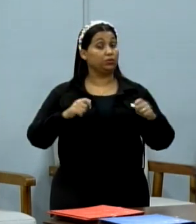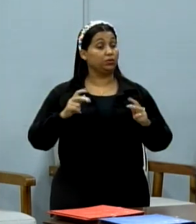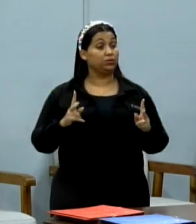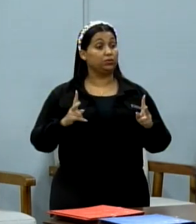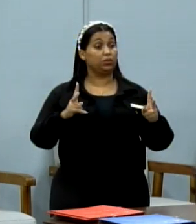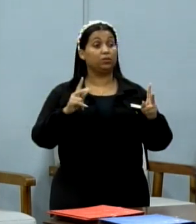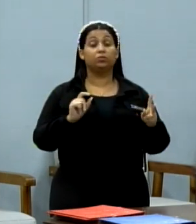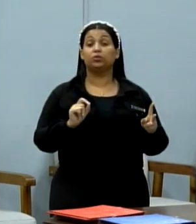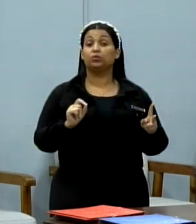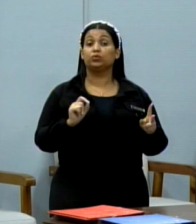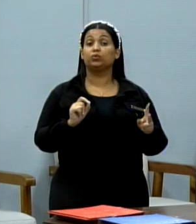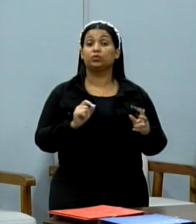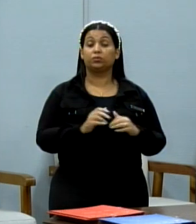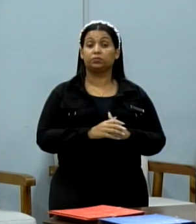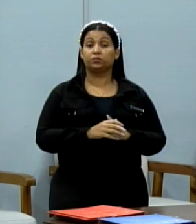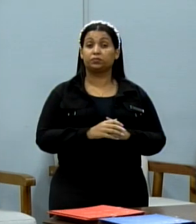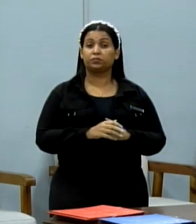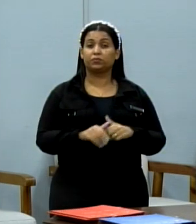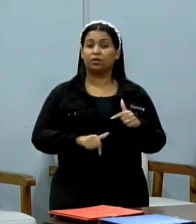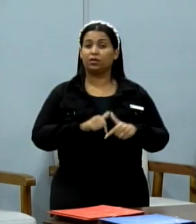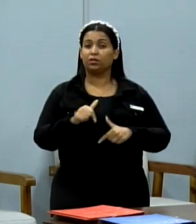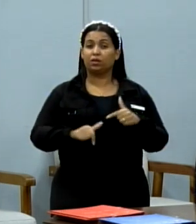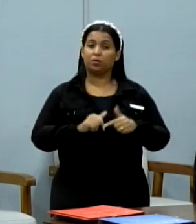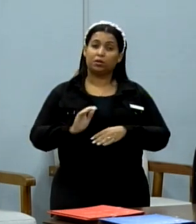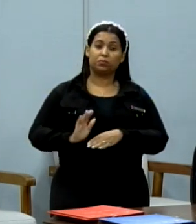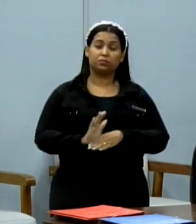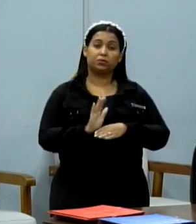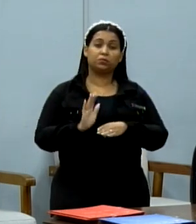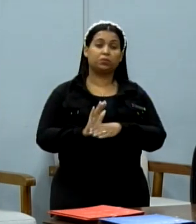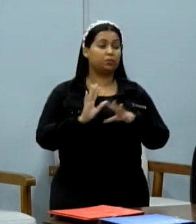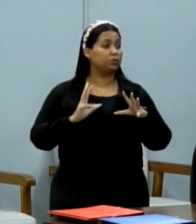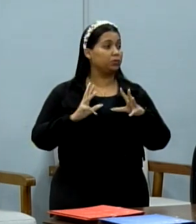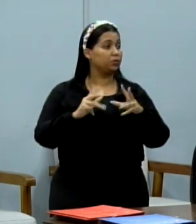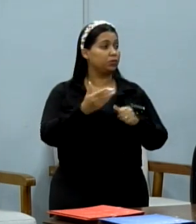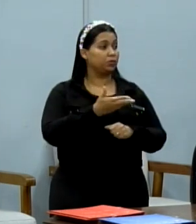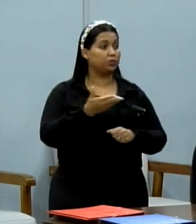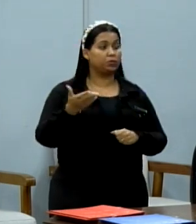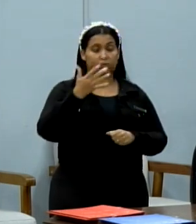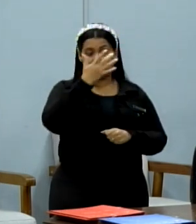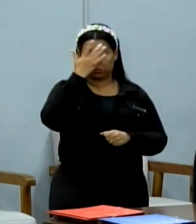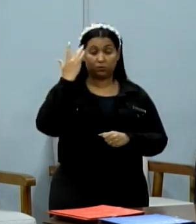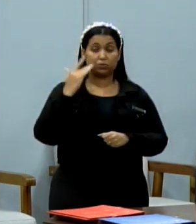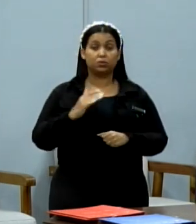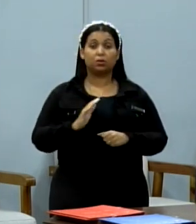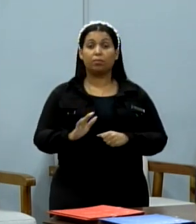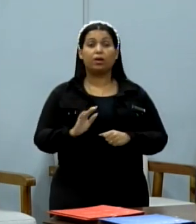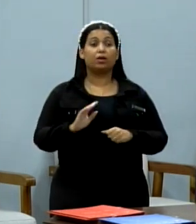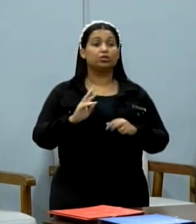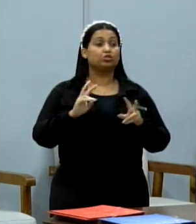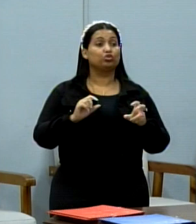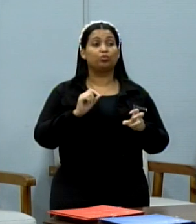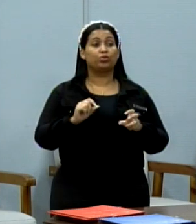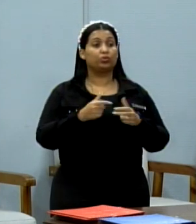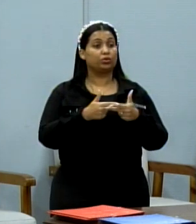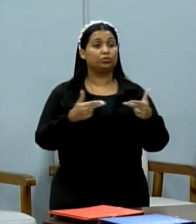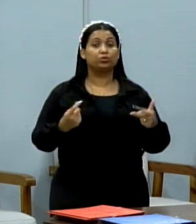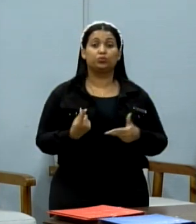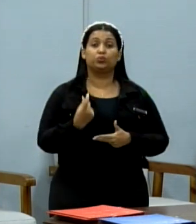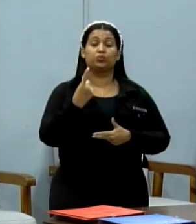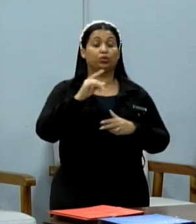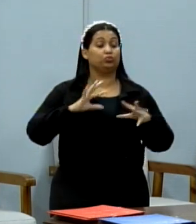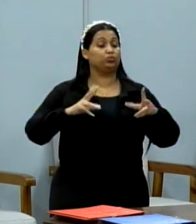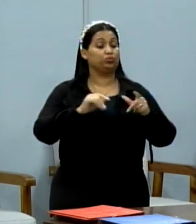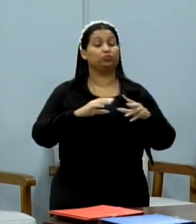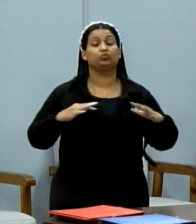trabalhar em prol do coletivo, mas não somente das questões individuais, mas sim do nosso